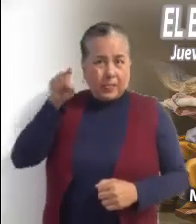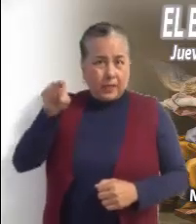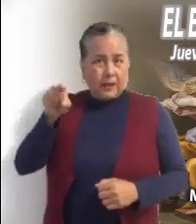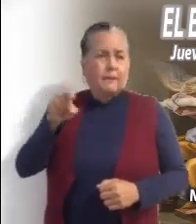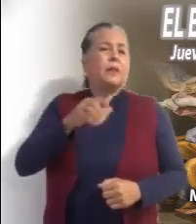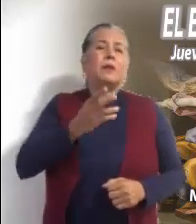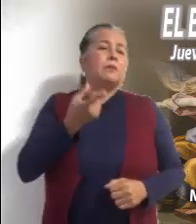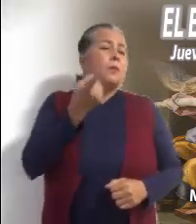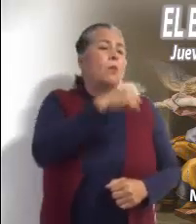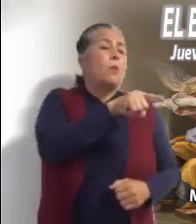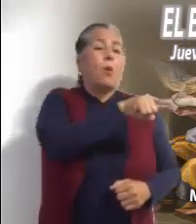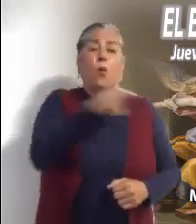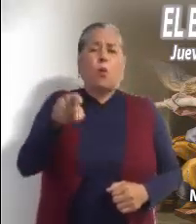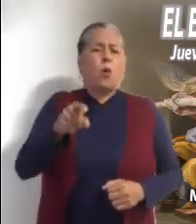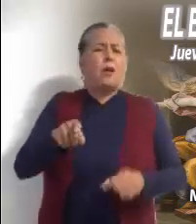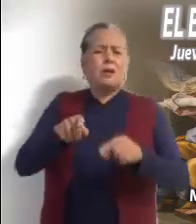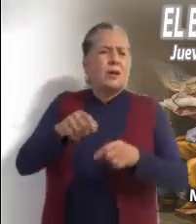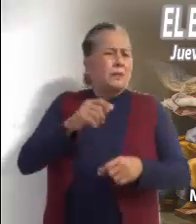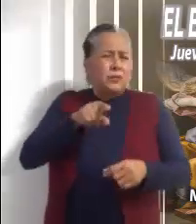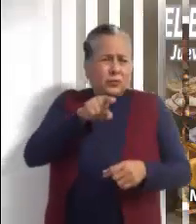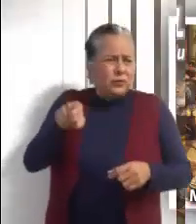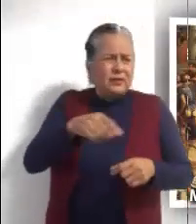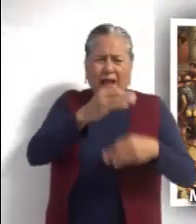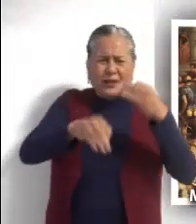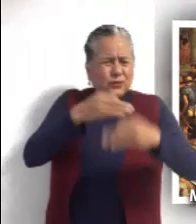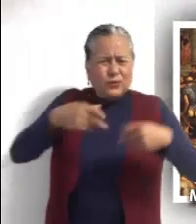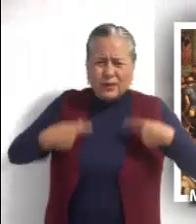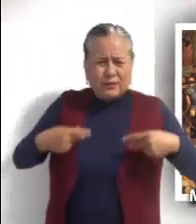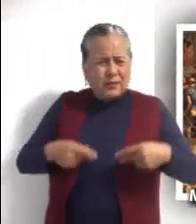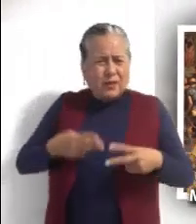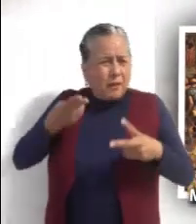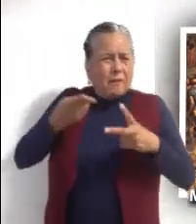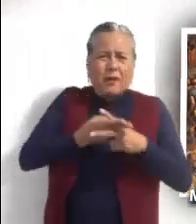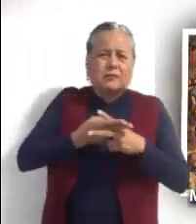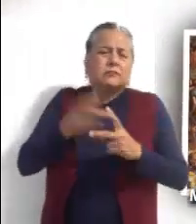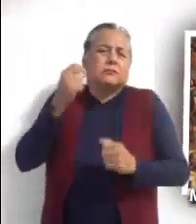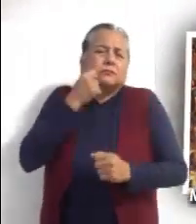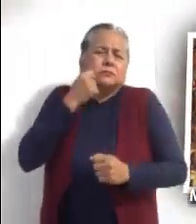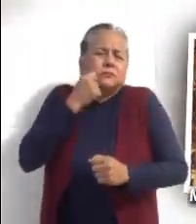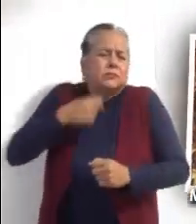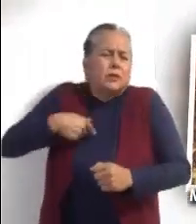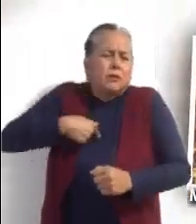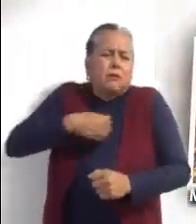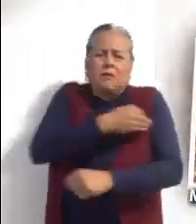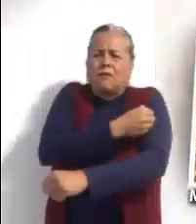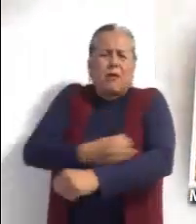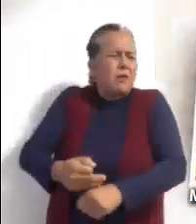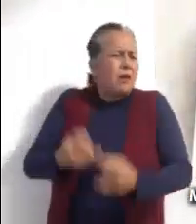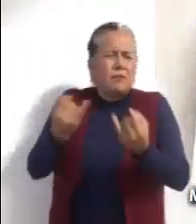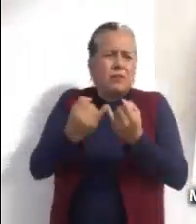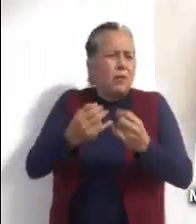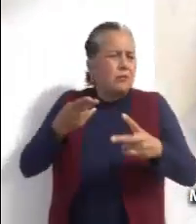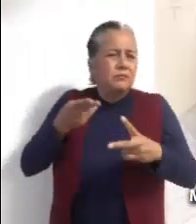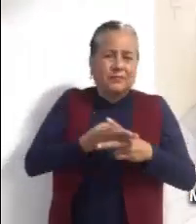hermanos y parientes Que podrían ser una amenaza para su trono Así que podrían ser una